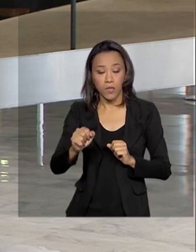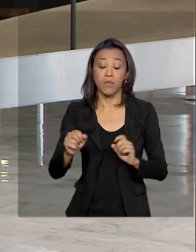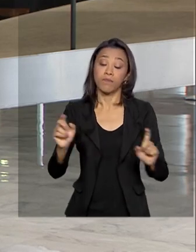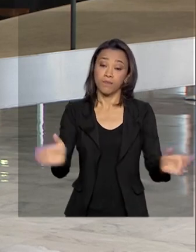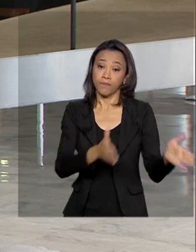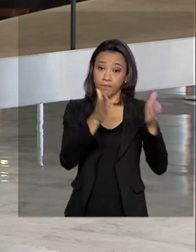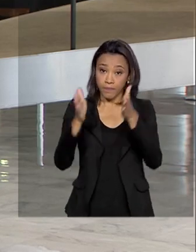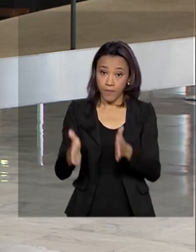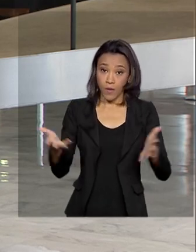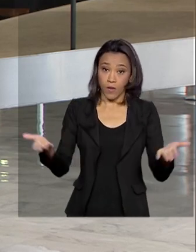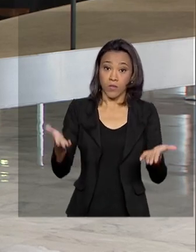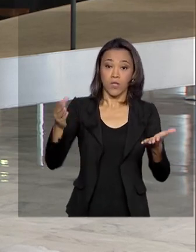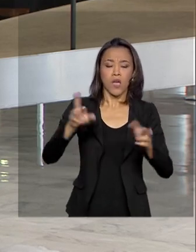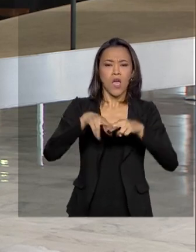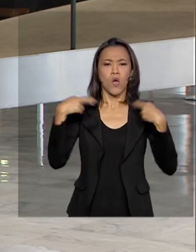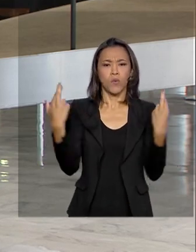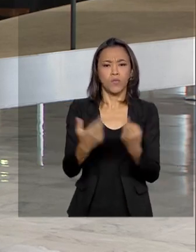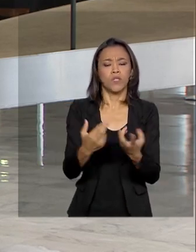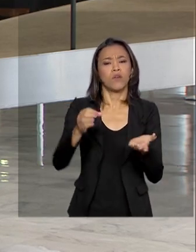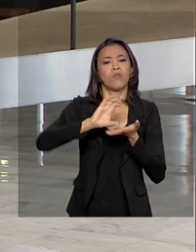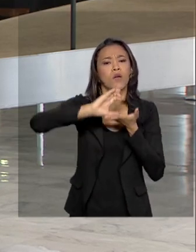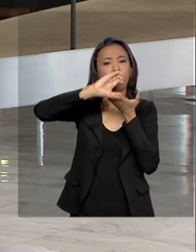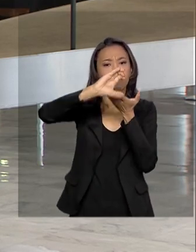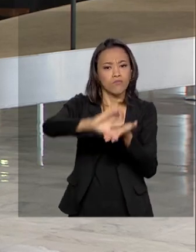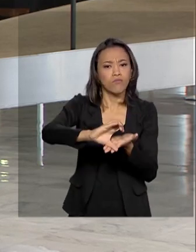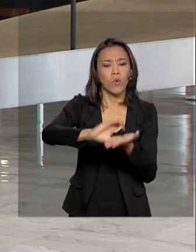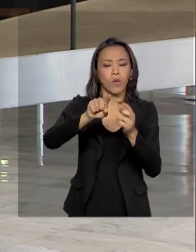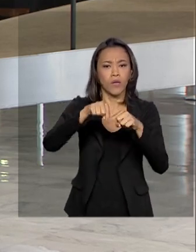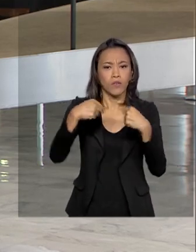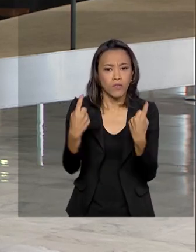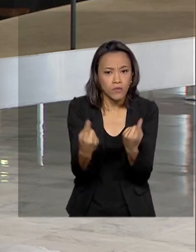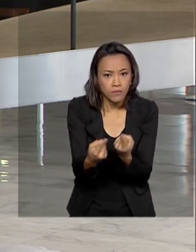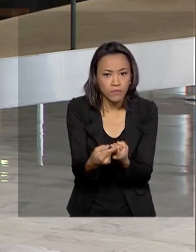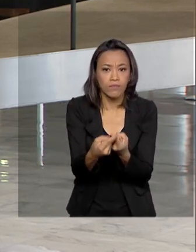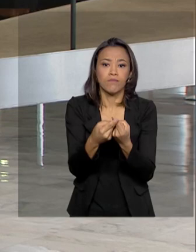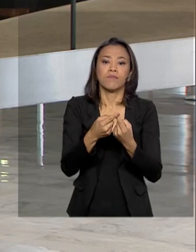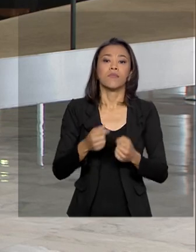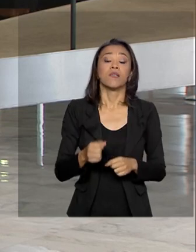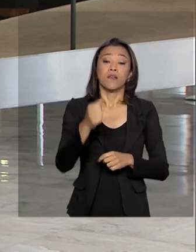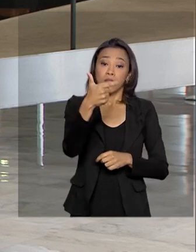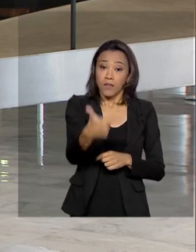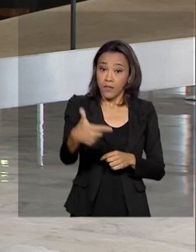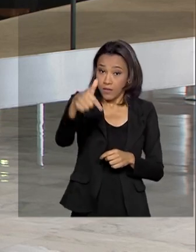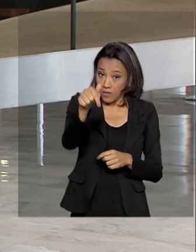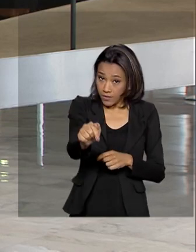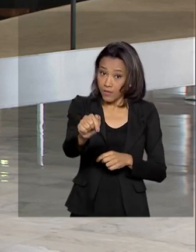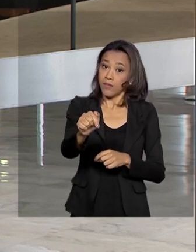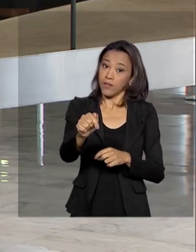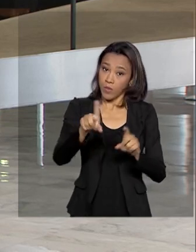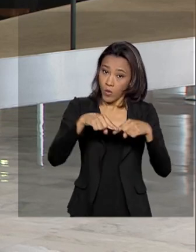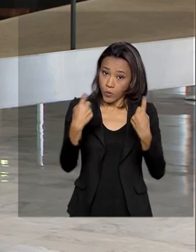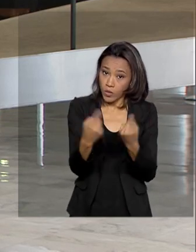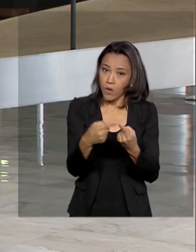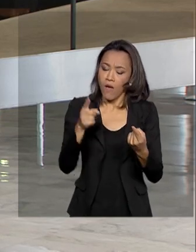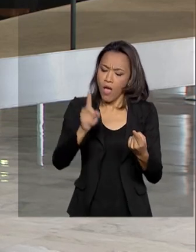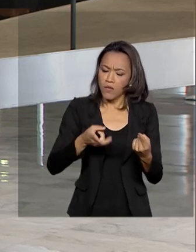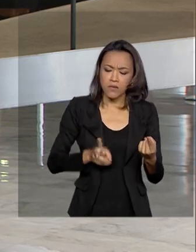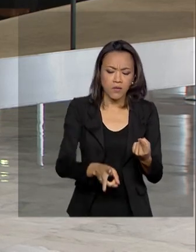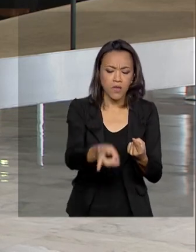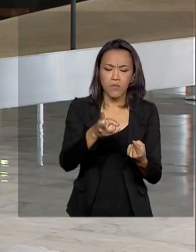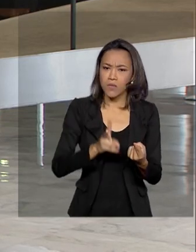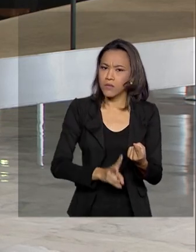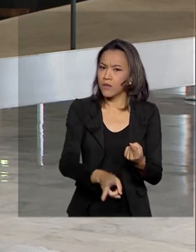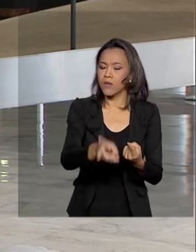Conselho de Governo. Essa é a 27ª desde que iniciou esse governo do presidente Jair Bolsonaro. Esse encontro é semanal,